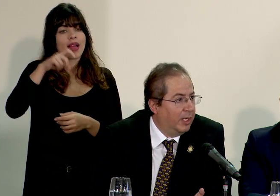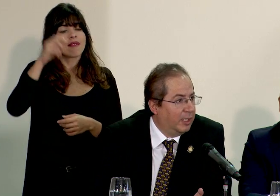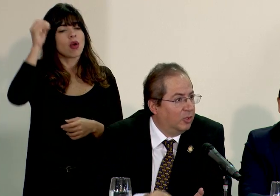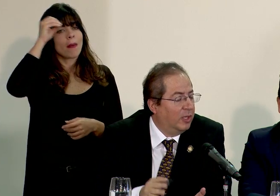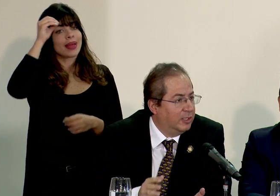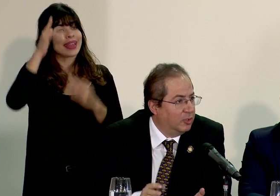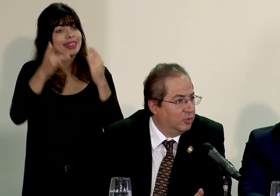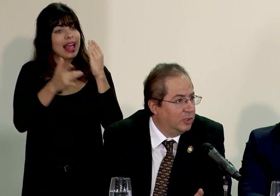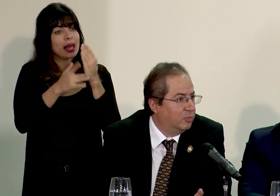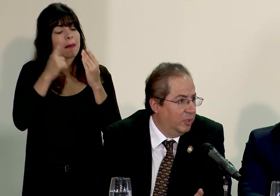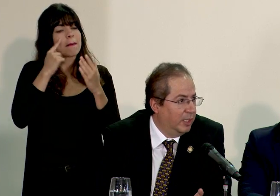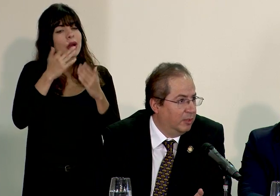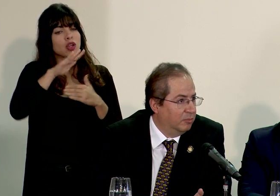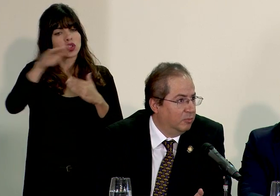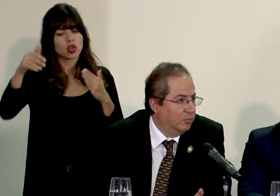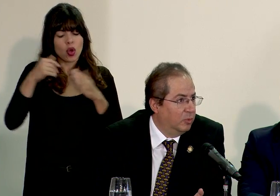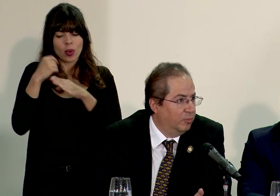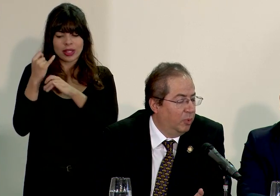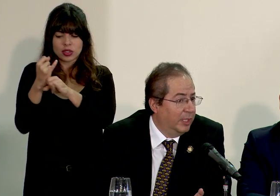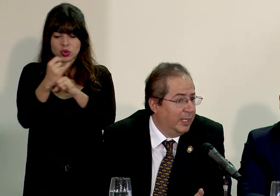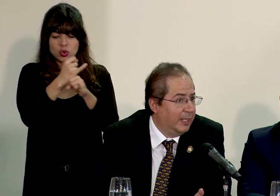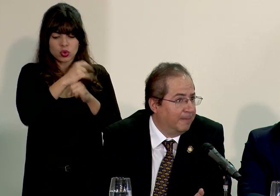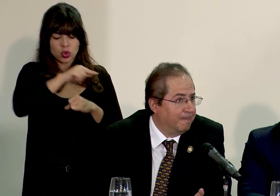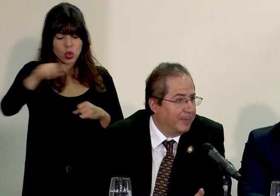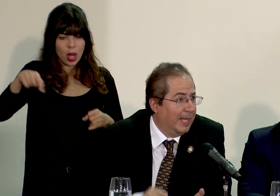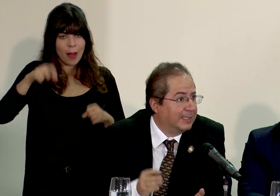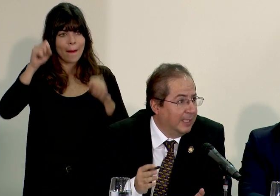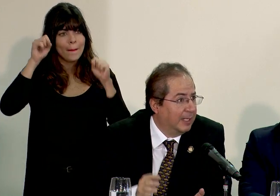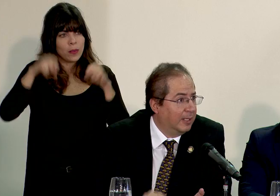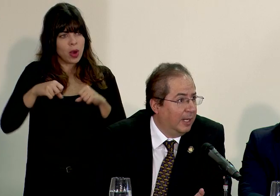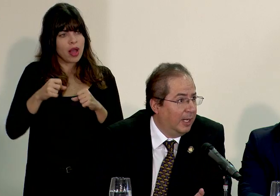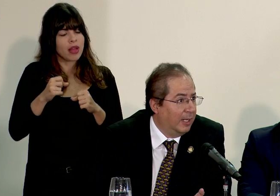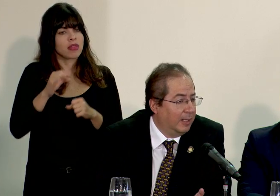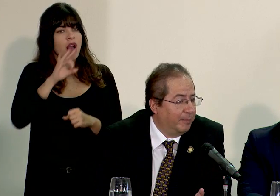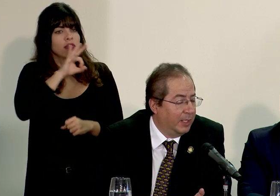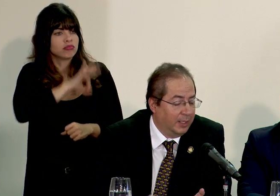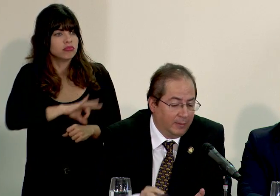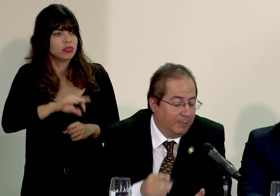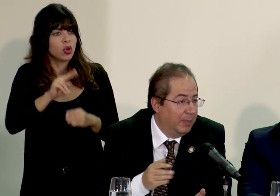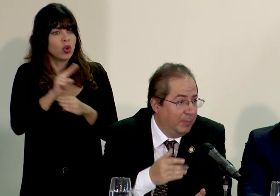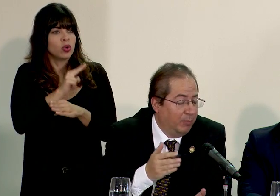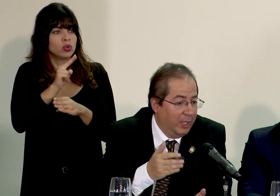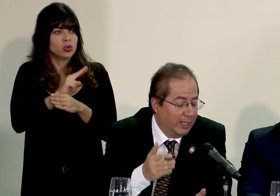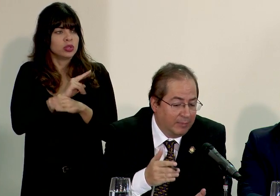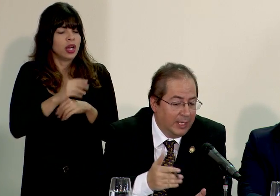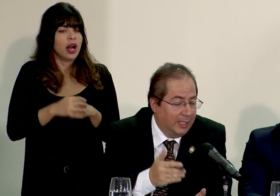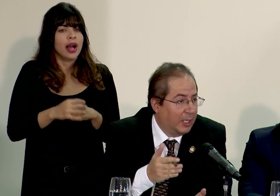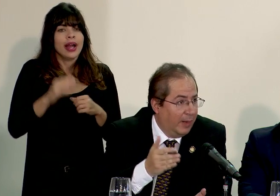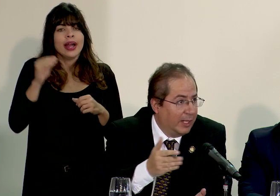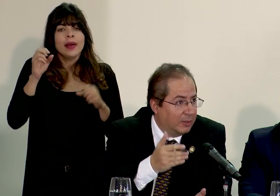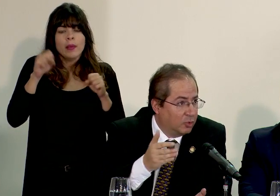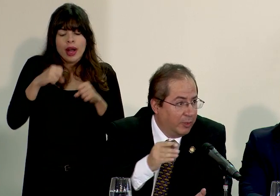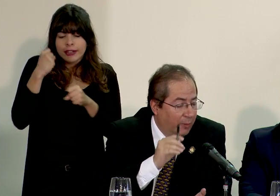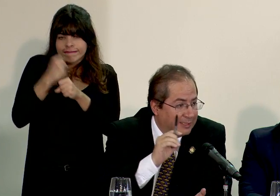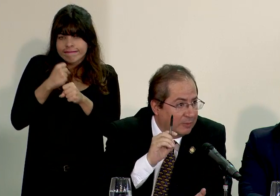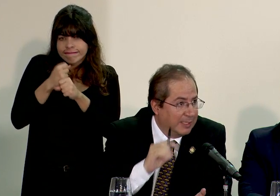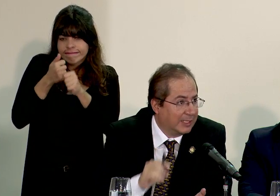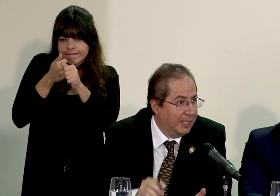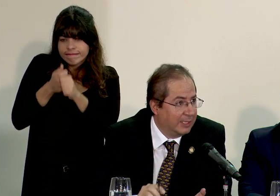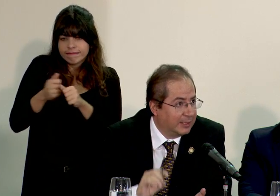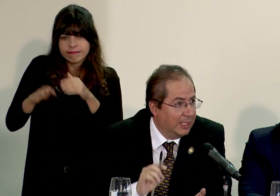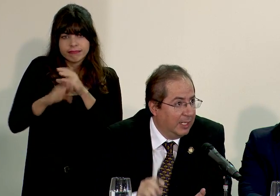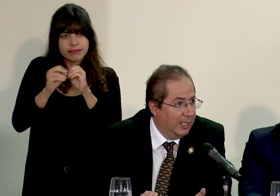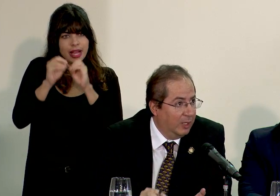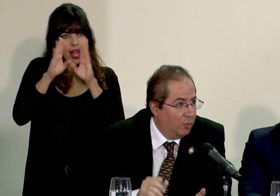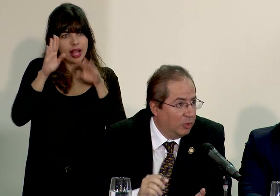para que todas las instituciones puedan acceder y puedan trabajar sobre bases